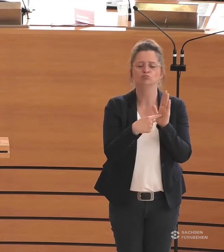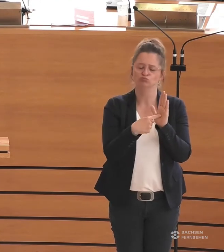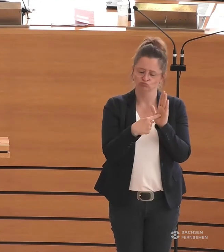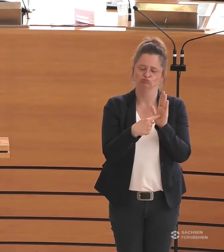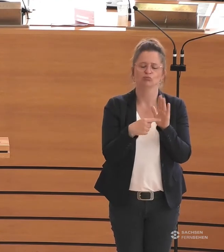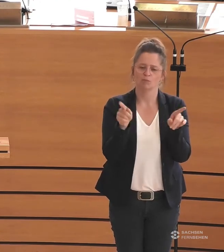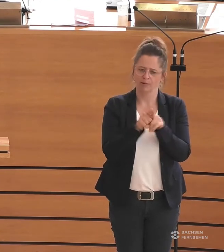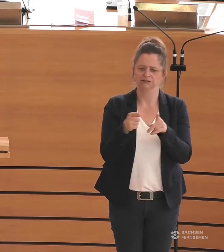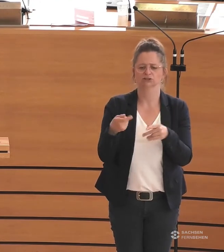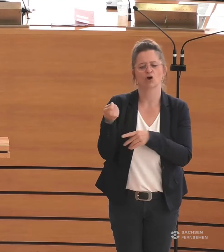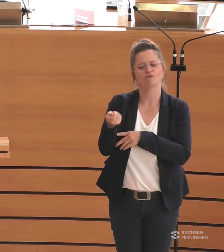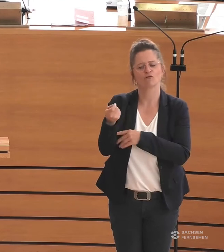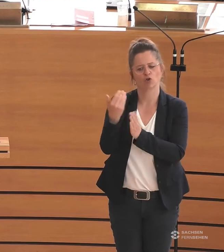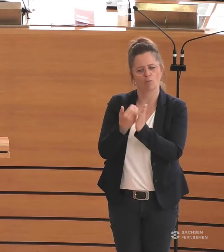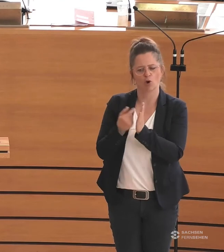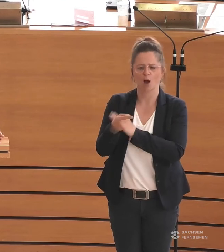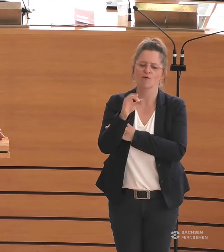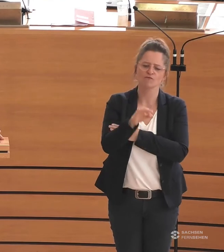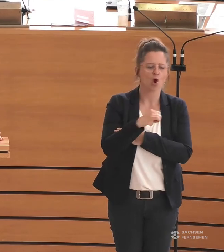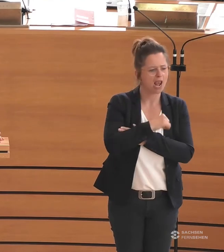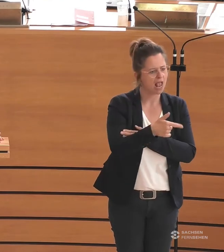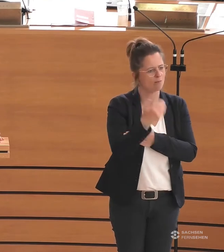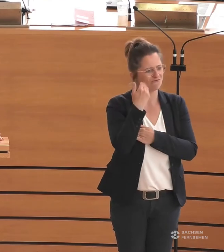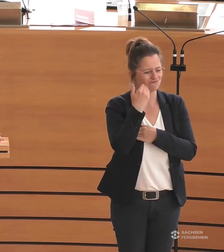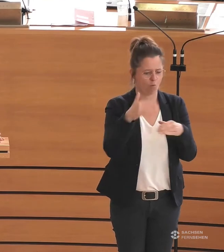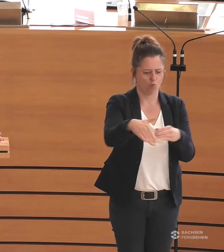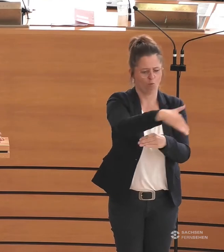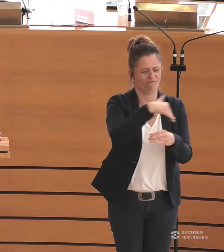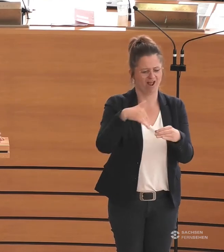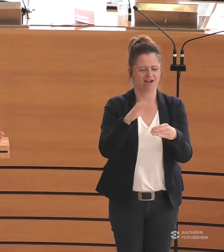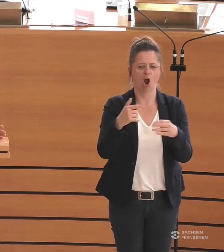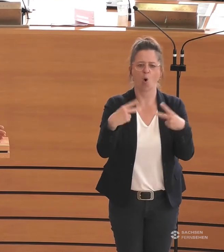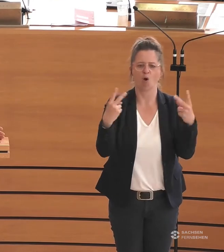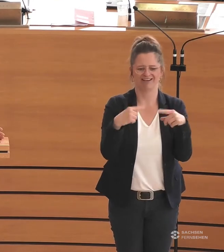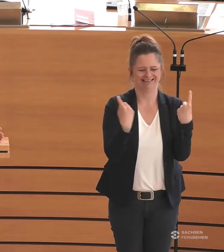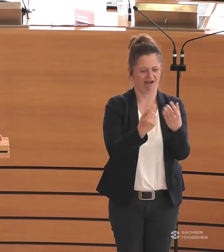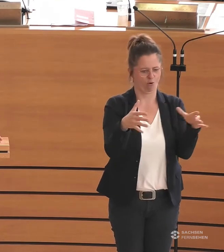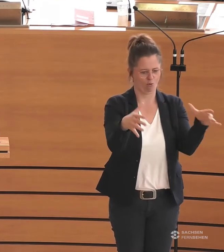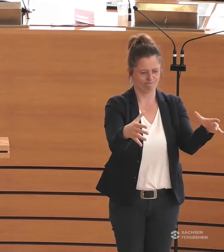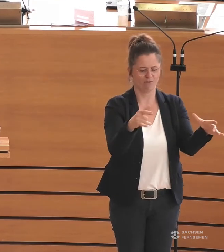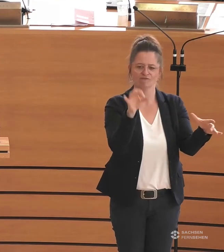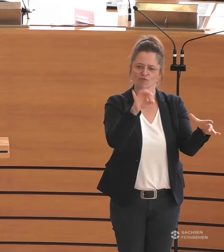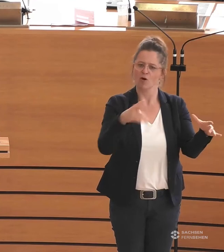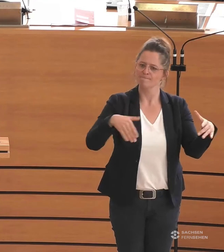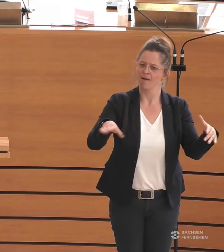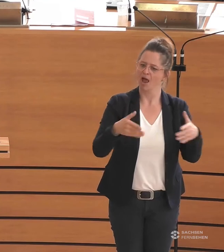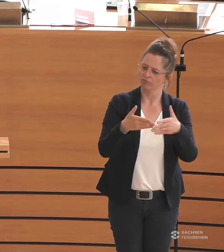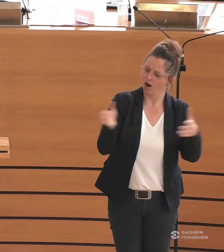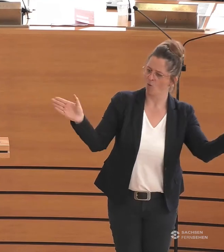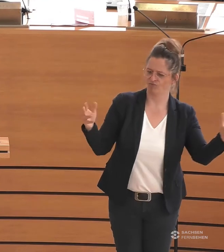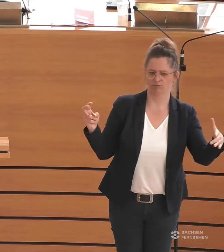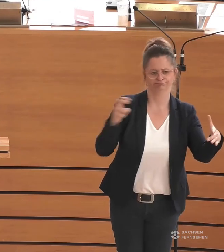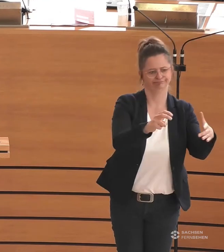Förderprogramm, um das Lebens und Wohnungsumfeld sowie den öffentlichen Raum für diese Menschen leicht zugänglicher zu machen.